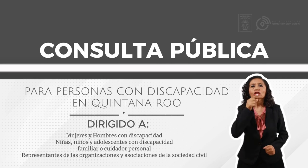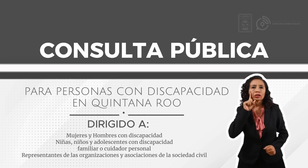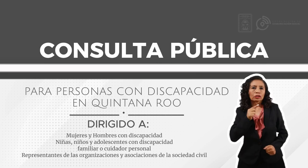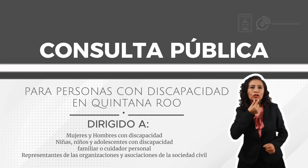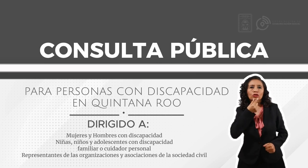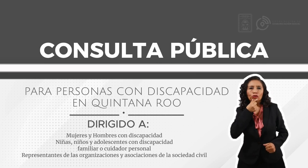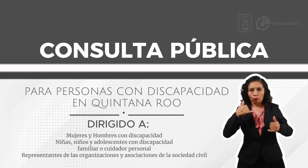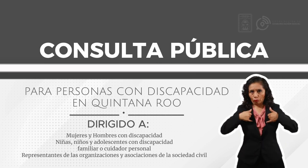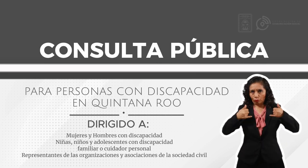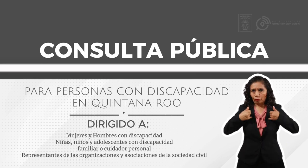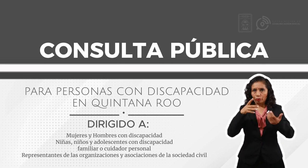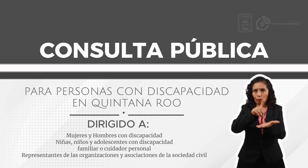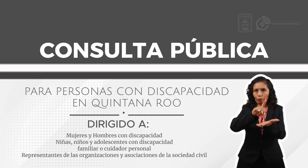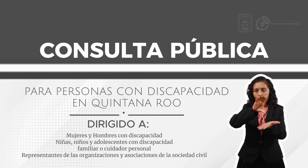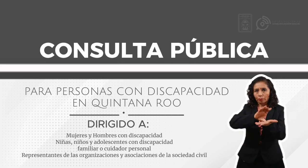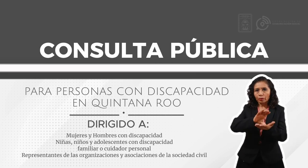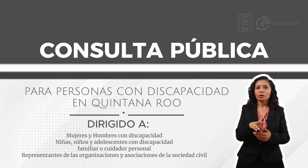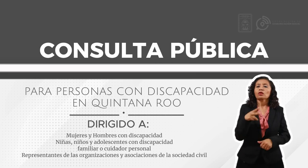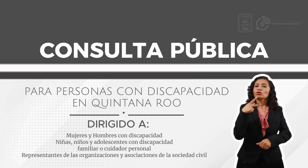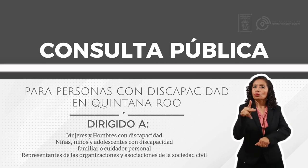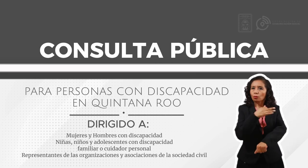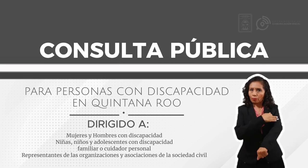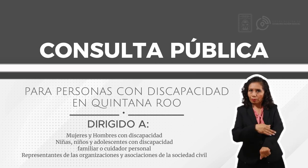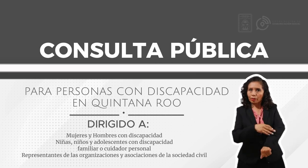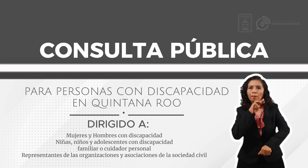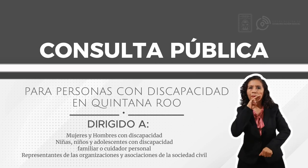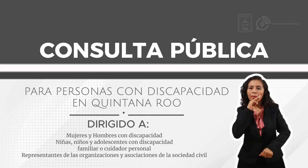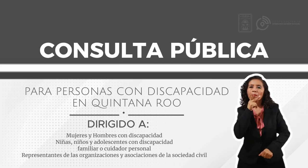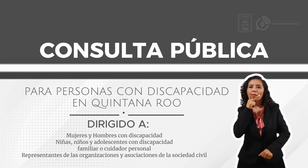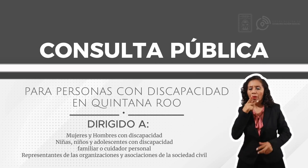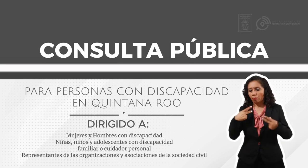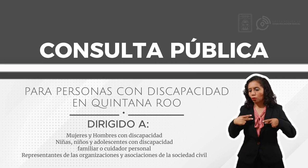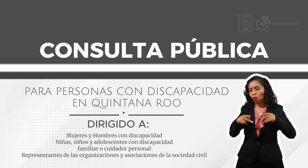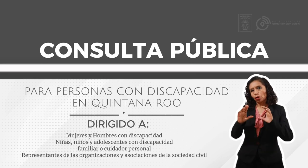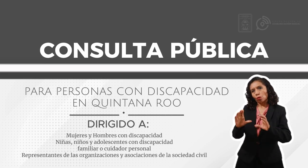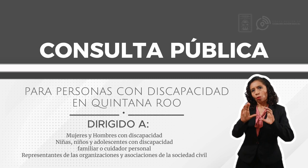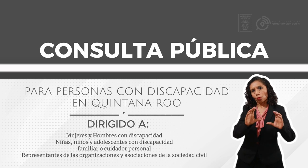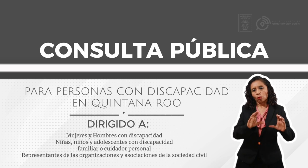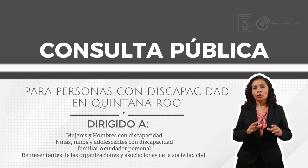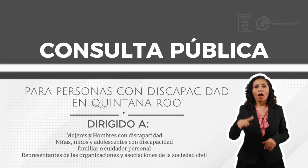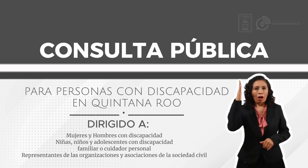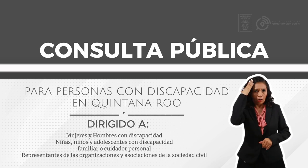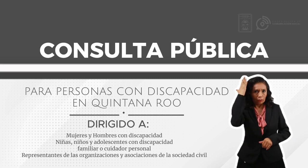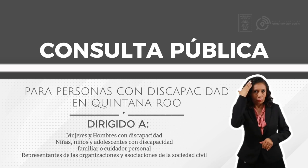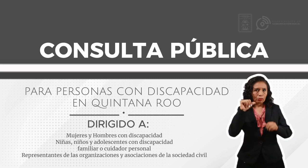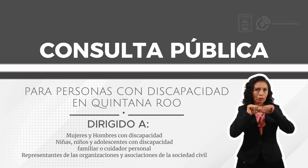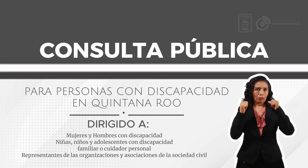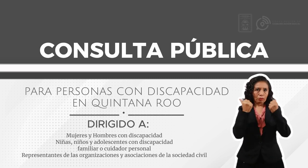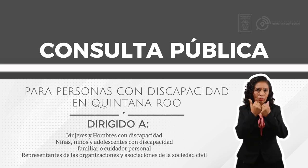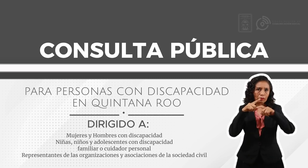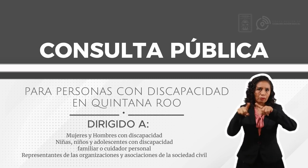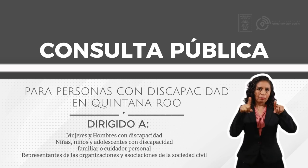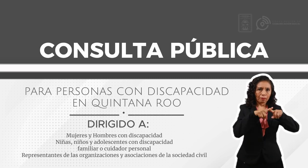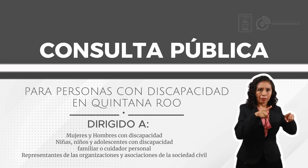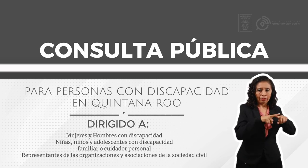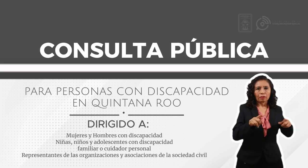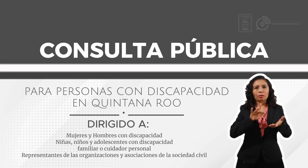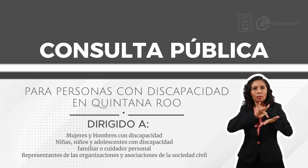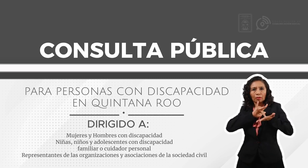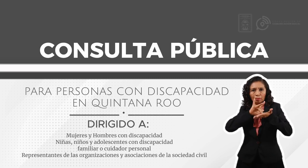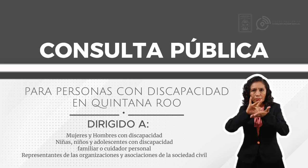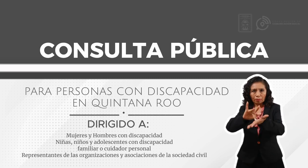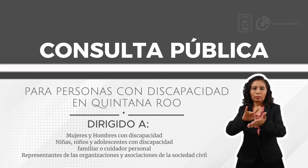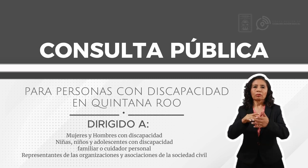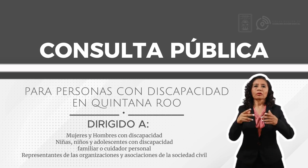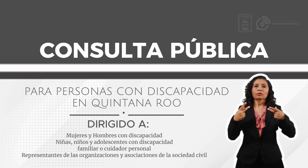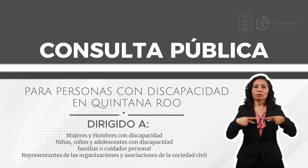niñas, niños y adolescentes con discapacidad, su familiar o cuidador personal y a representantes de las organizaciones y asociaciones de la